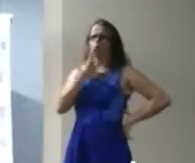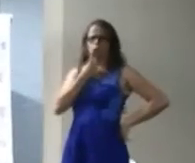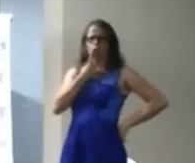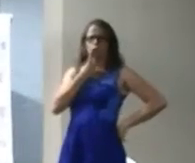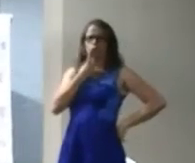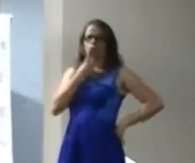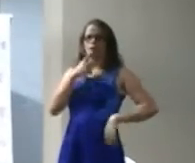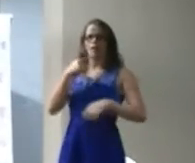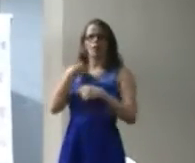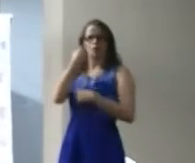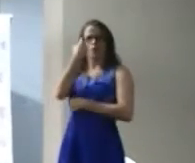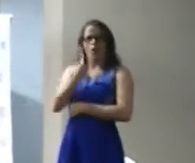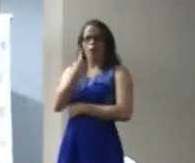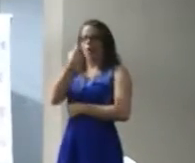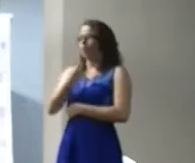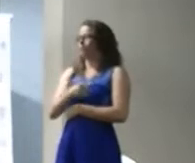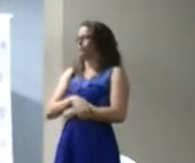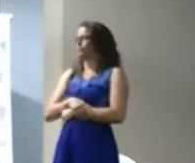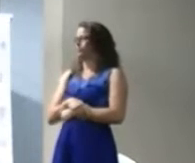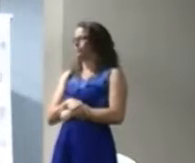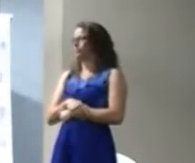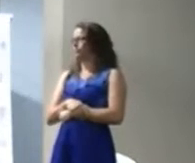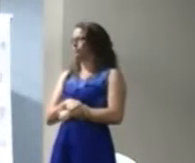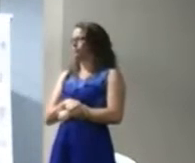O que é